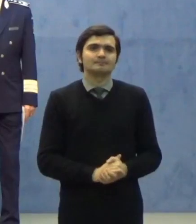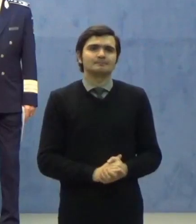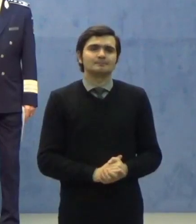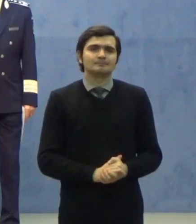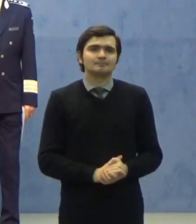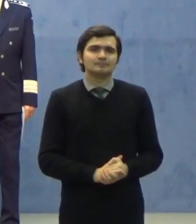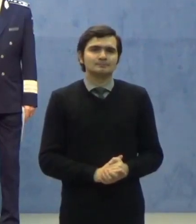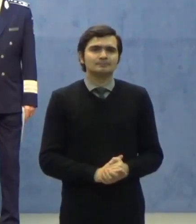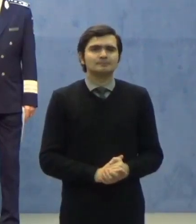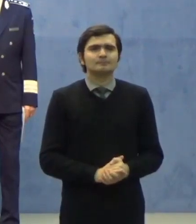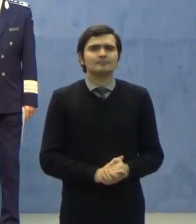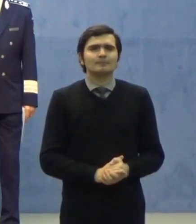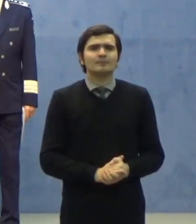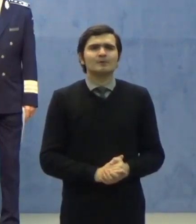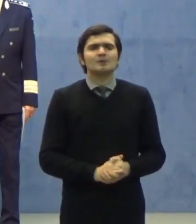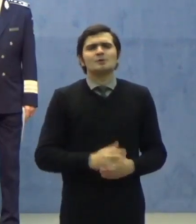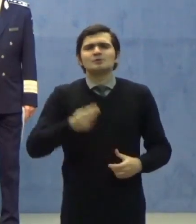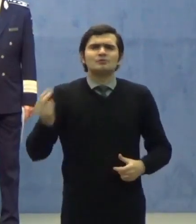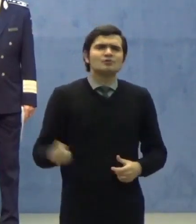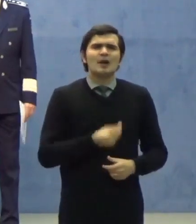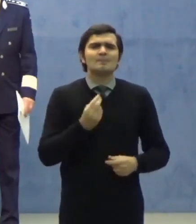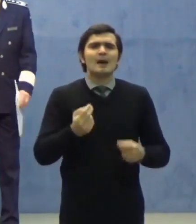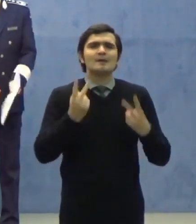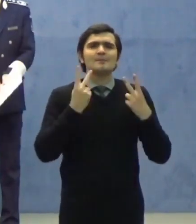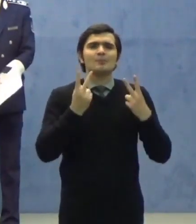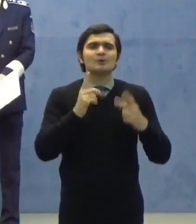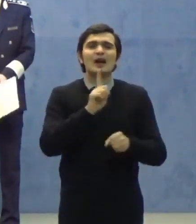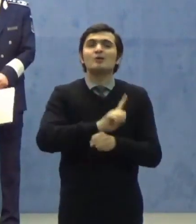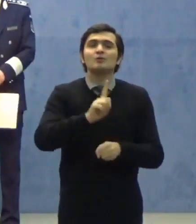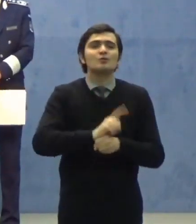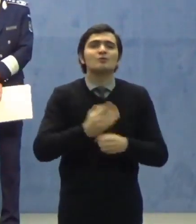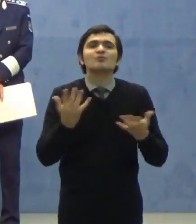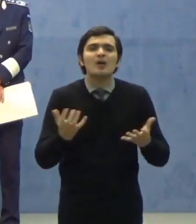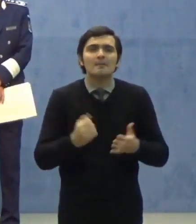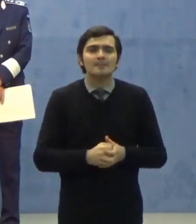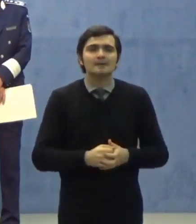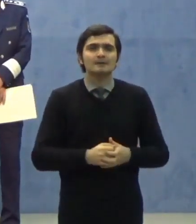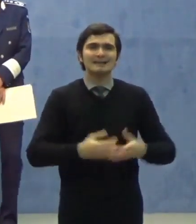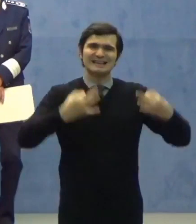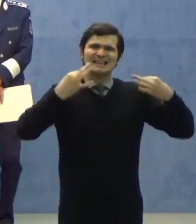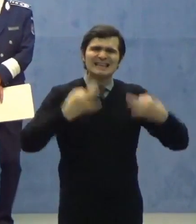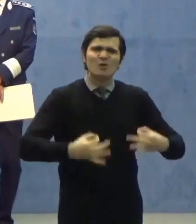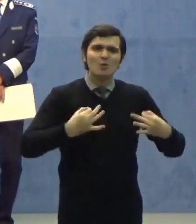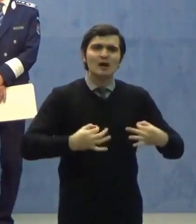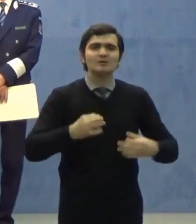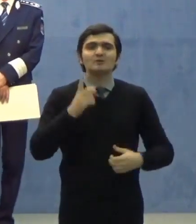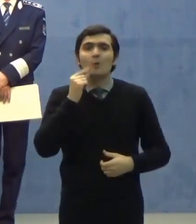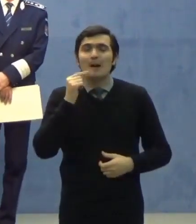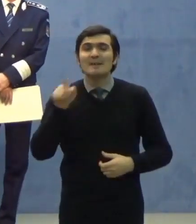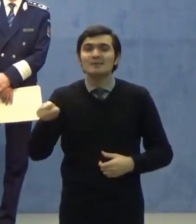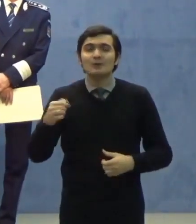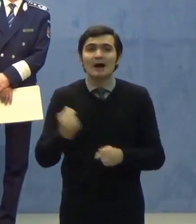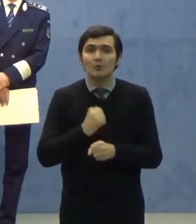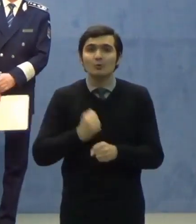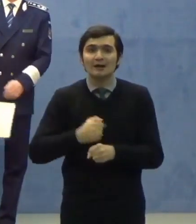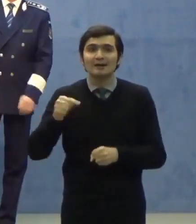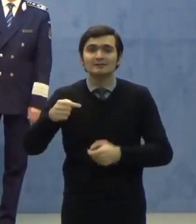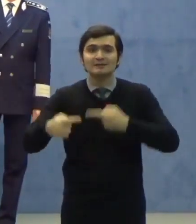În rest, cel mai important lucru este siguranță celor care lucrează în sistem.